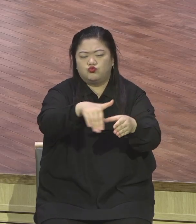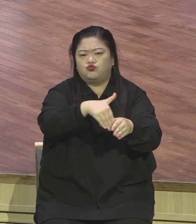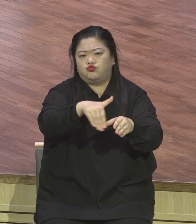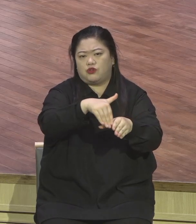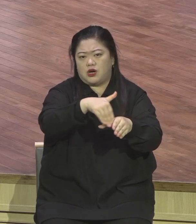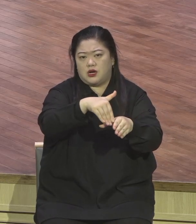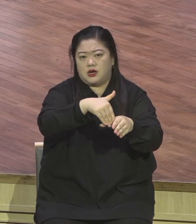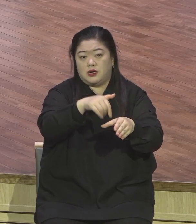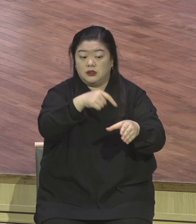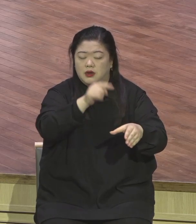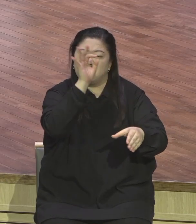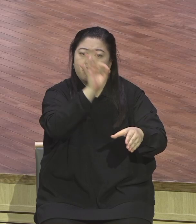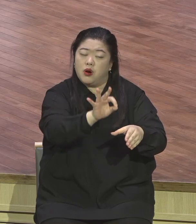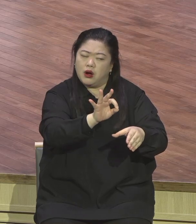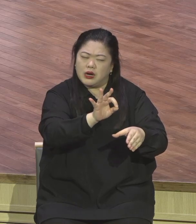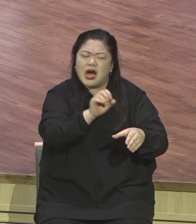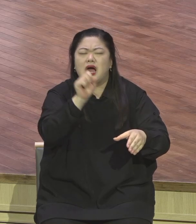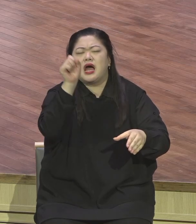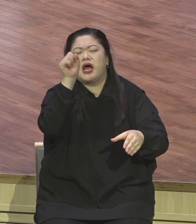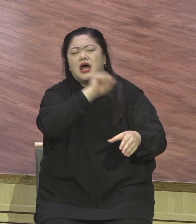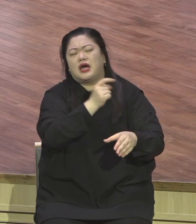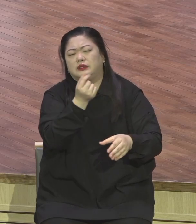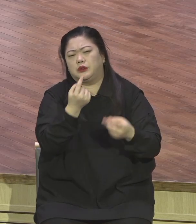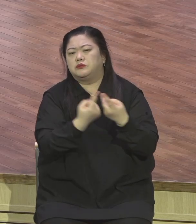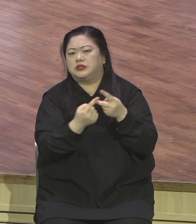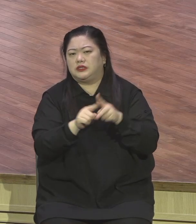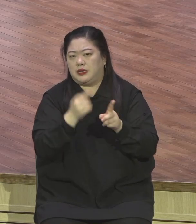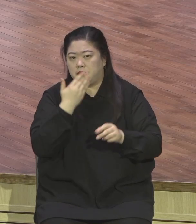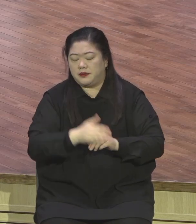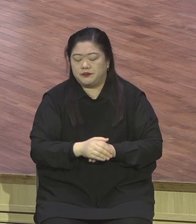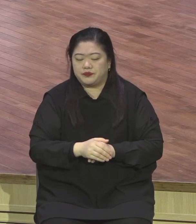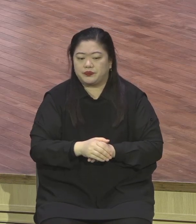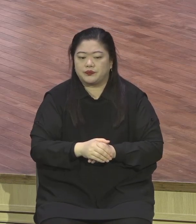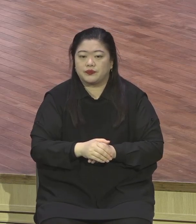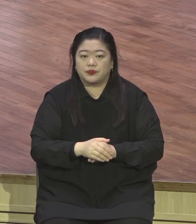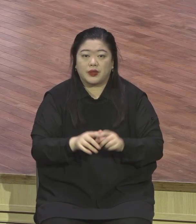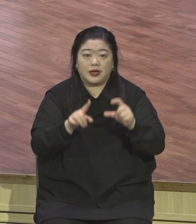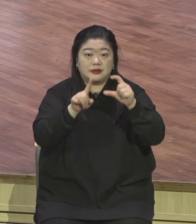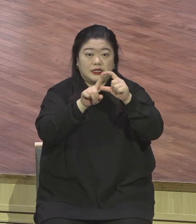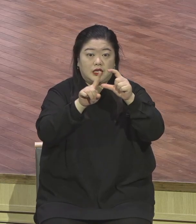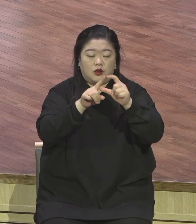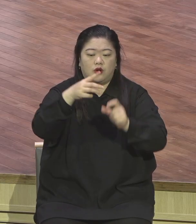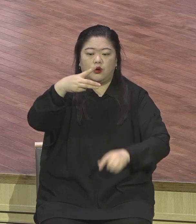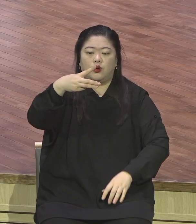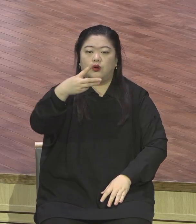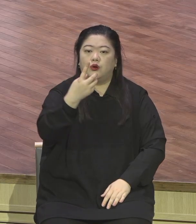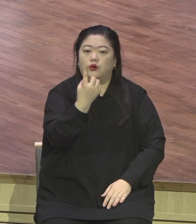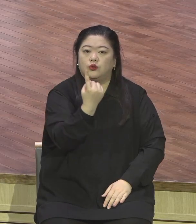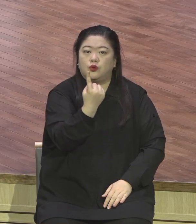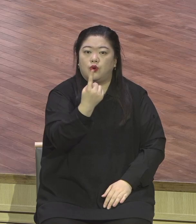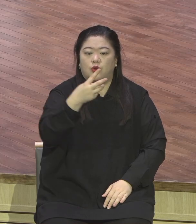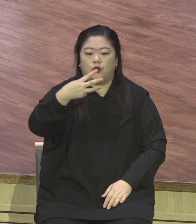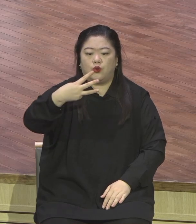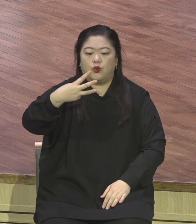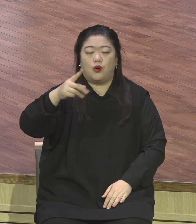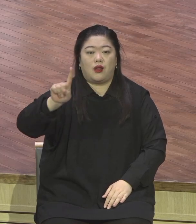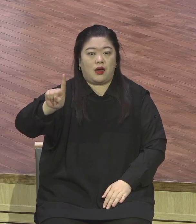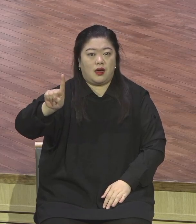전통적인 표현 가운데 토라라는 것입니다. 토라를 어깨에 짊어진다라는